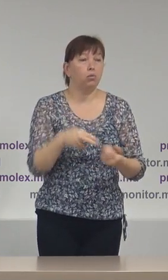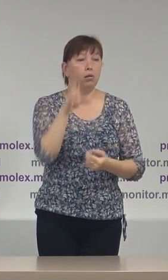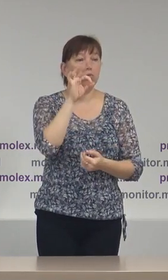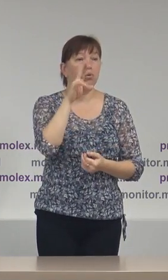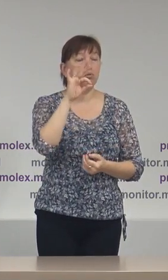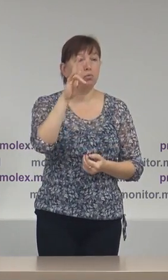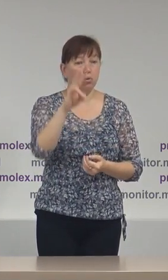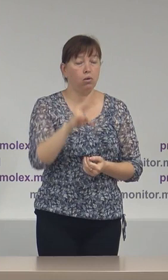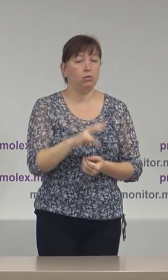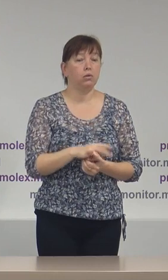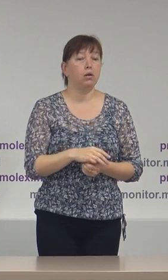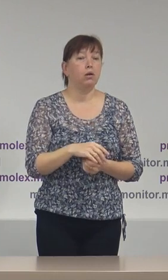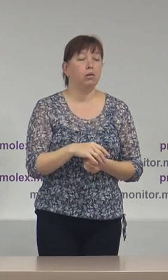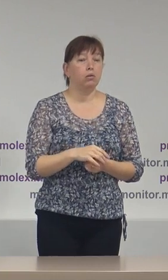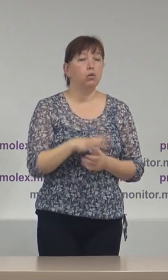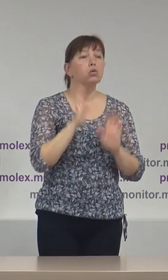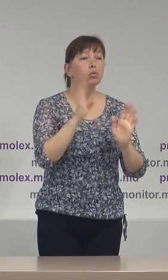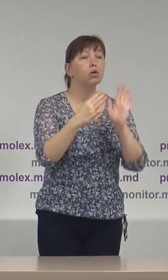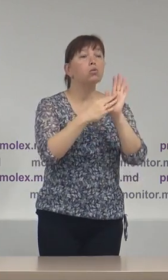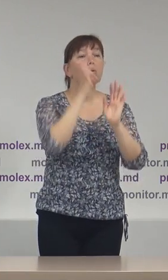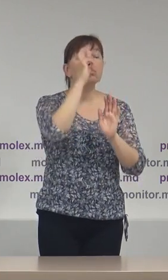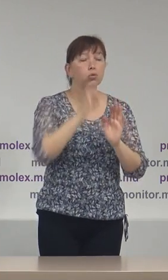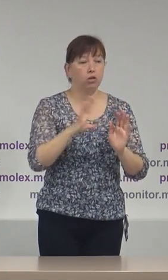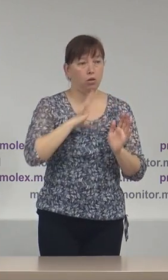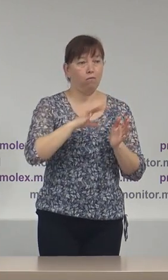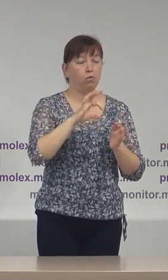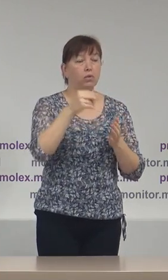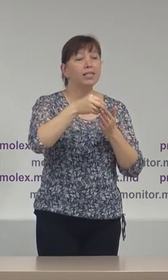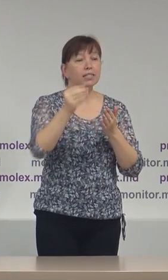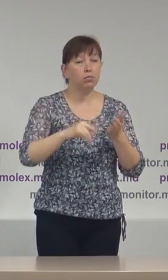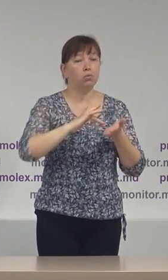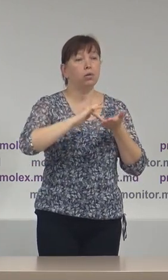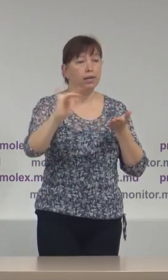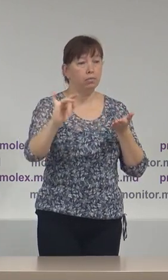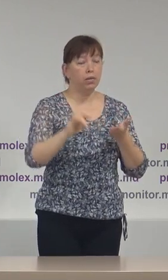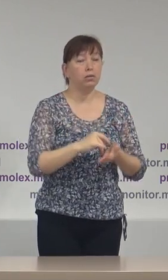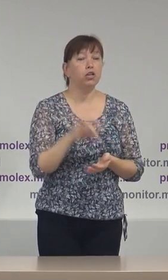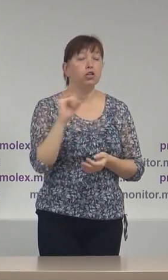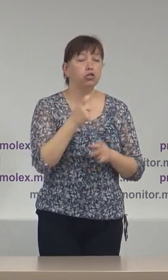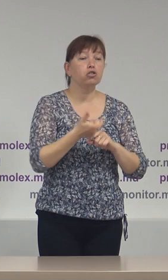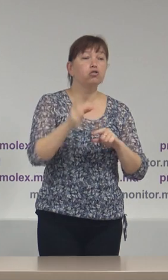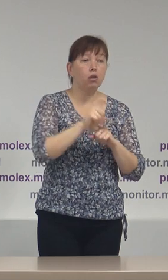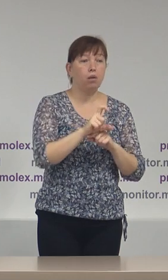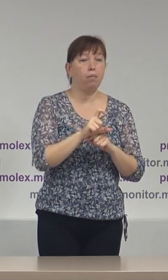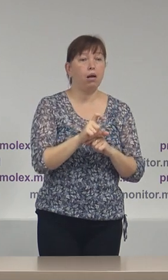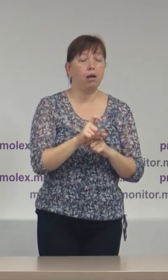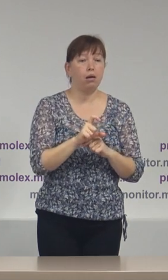Dodon, deci doar 9% din semnături au fost respinse și cele mai